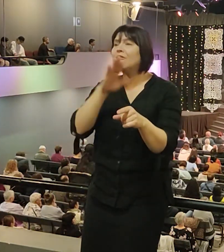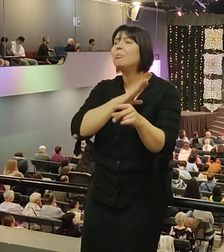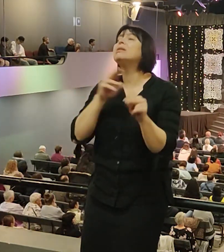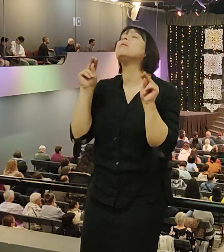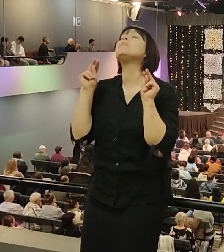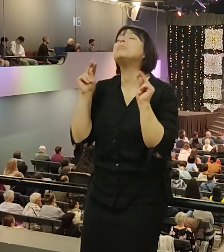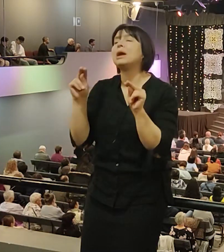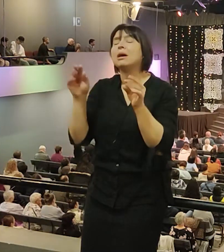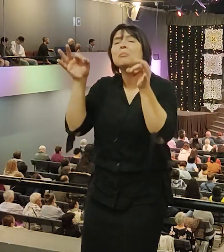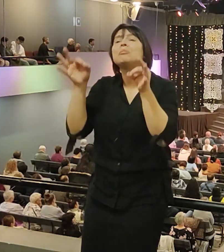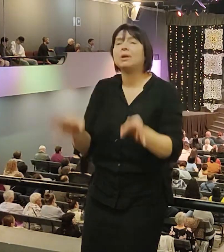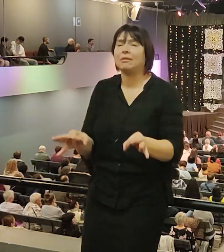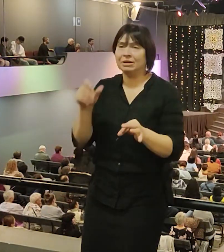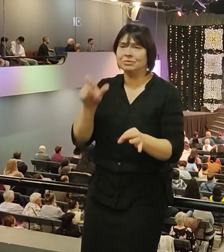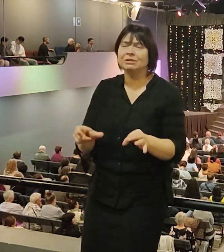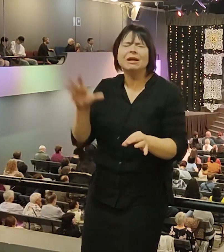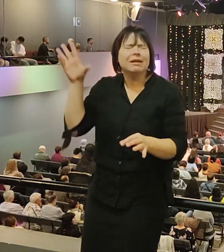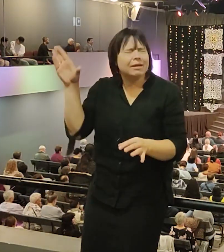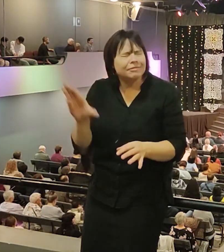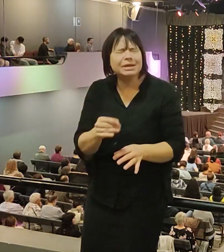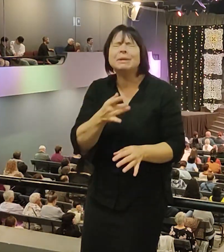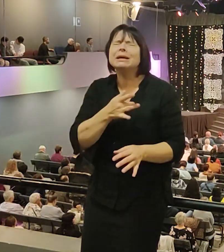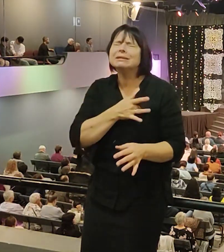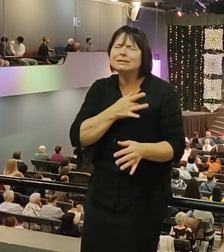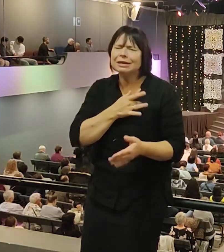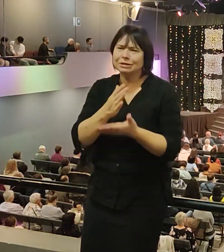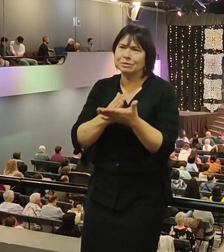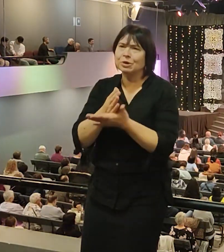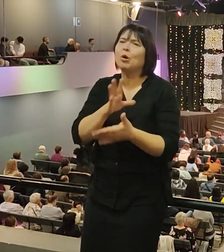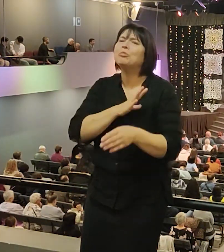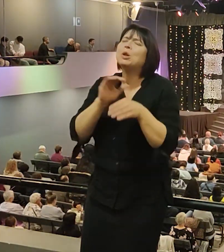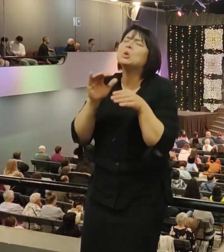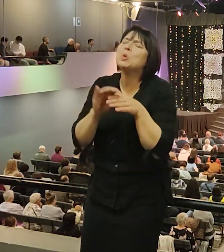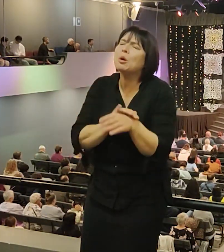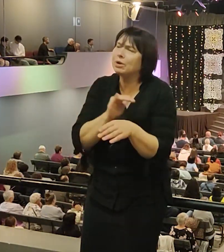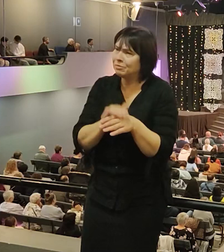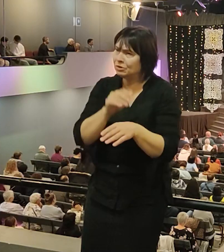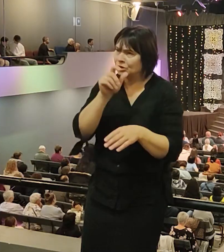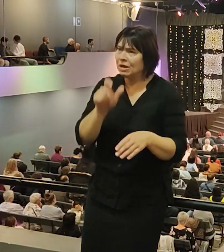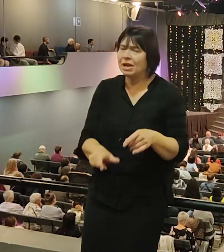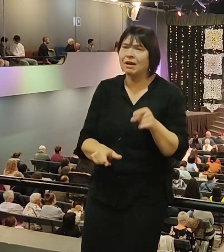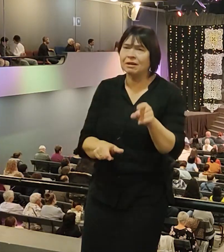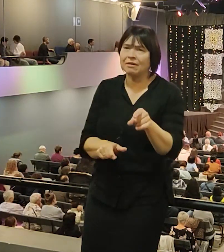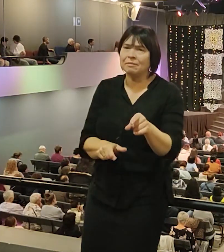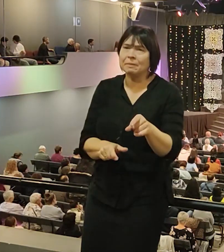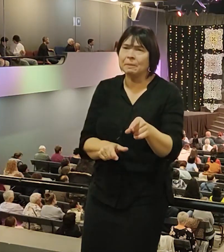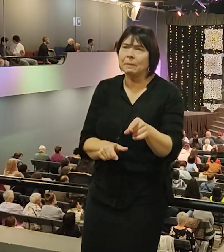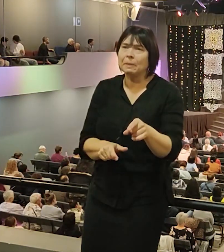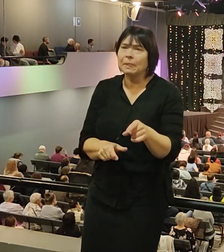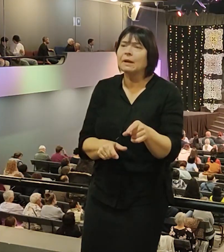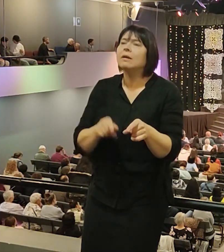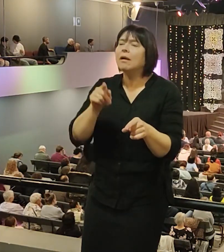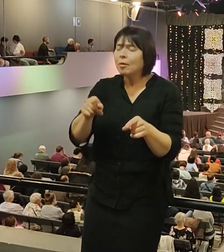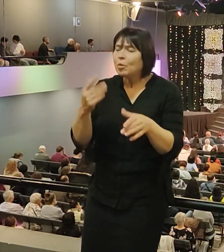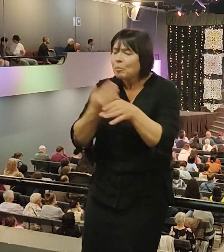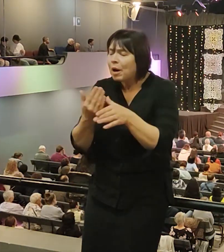Он служил Богу от всего сердца. Он был милосердным человеком. Милосердный человек, который открывает свои сердца для